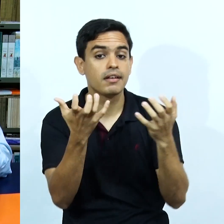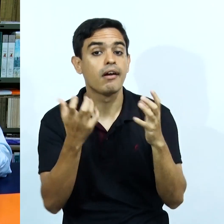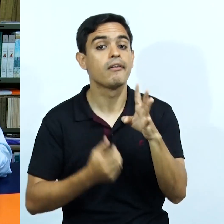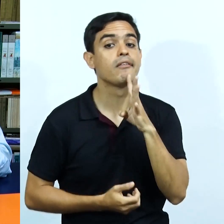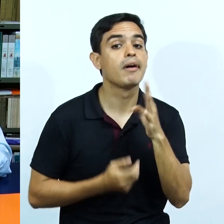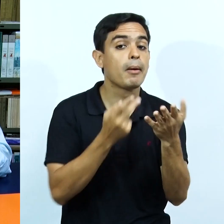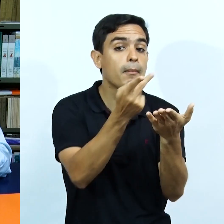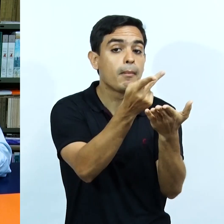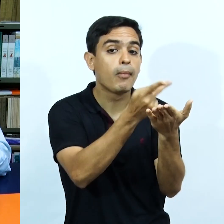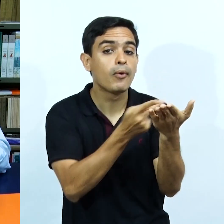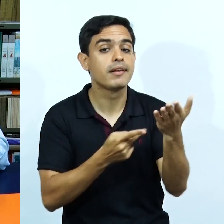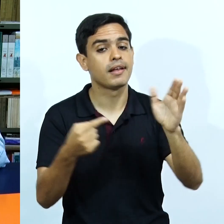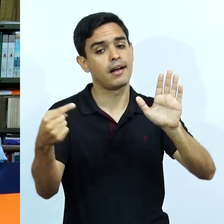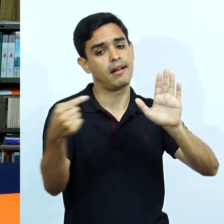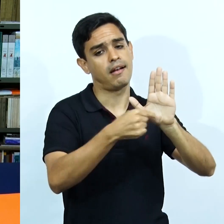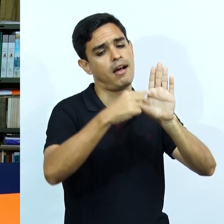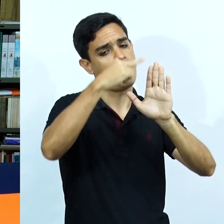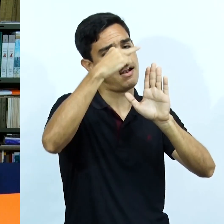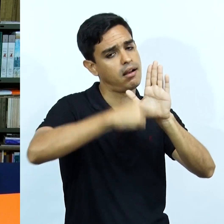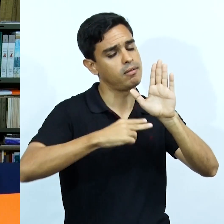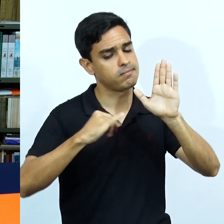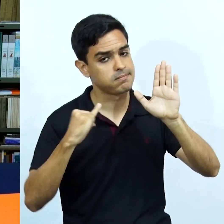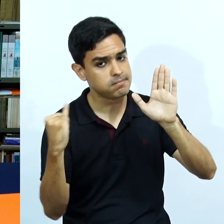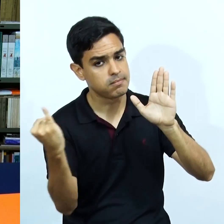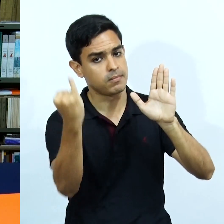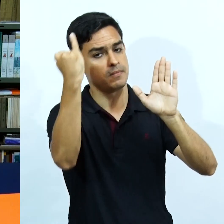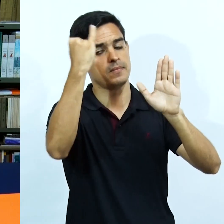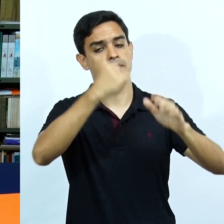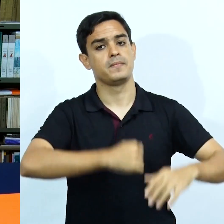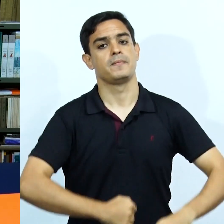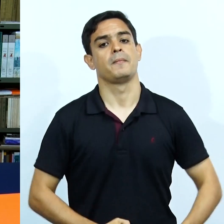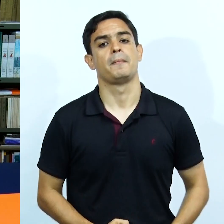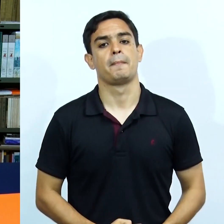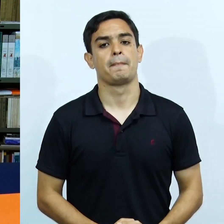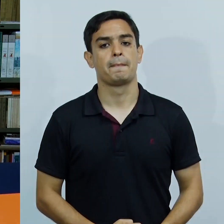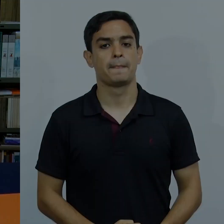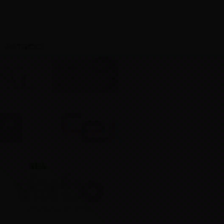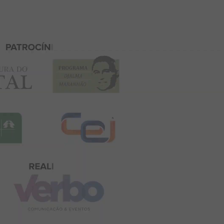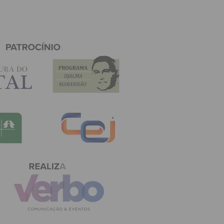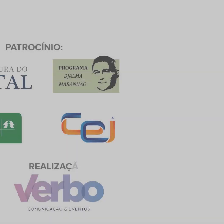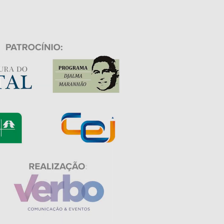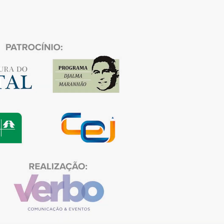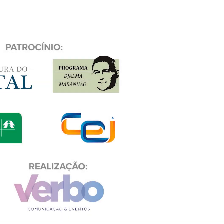impossível conhecer a poesia do Rio Grande do Norte sem conhecer a poesia de Mirian Celi.